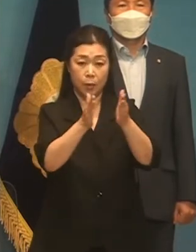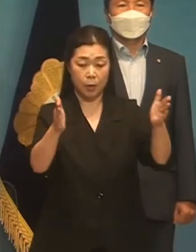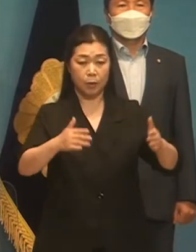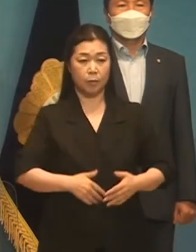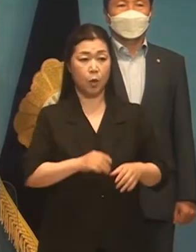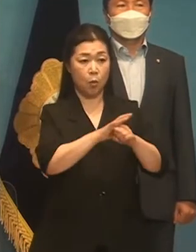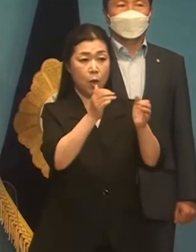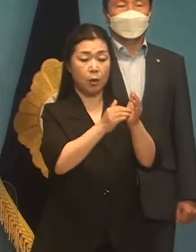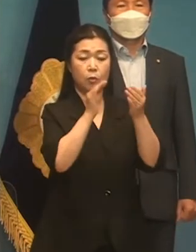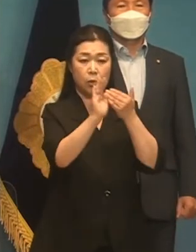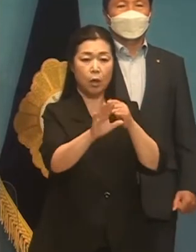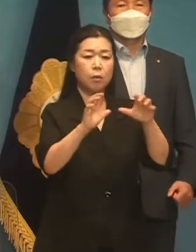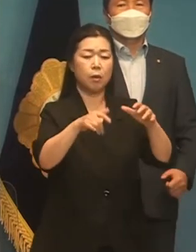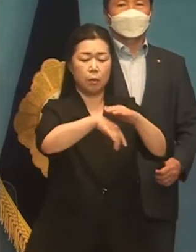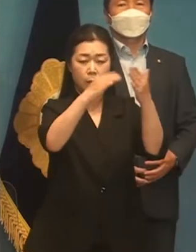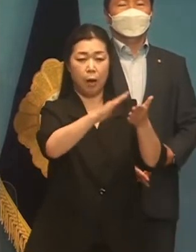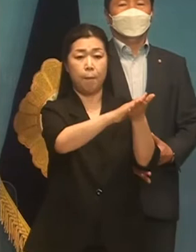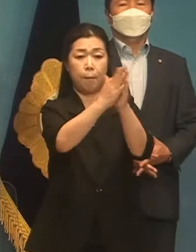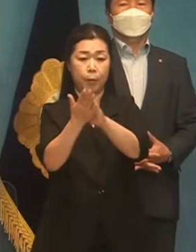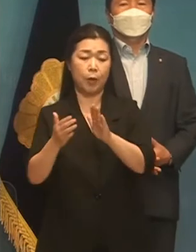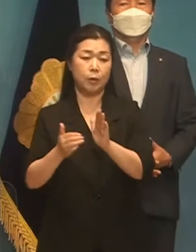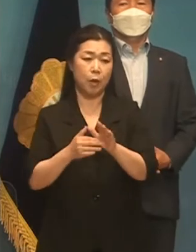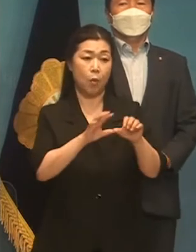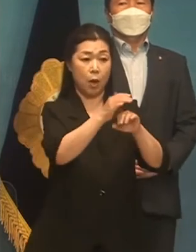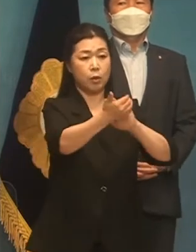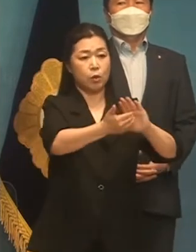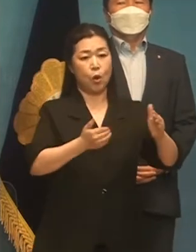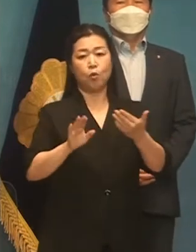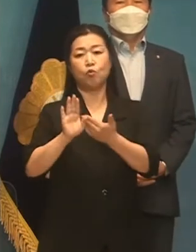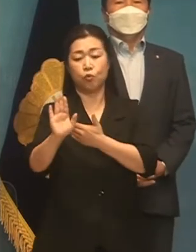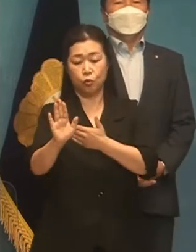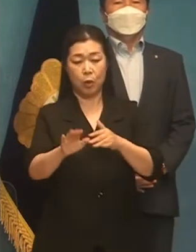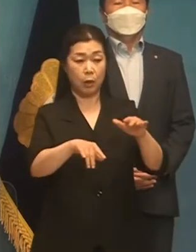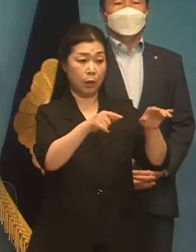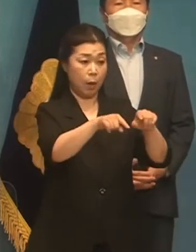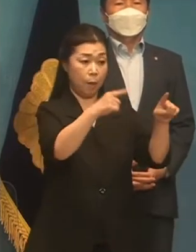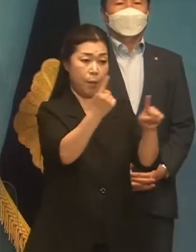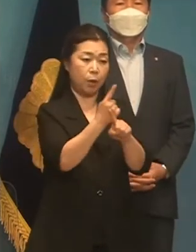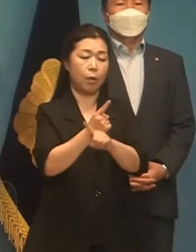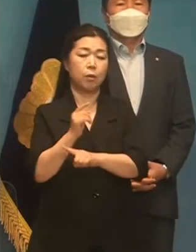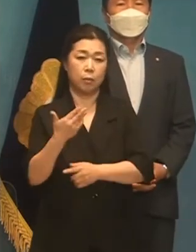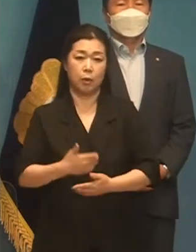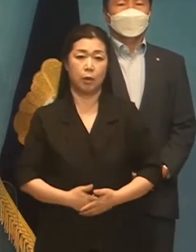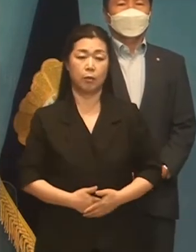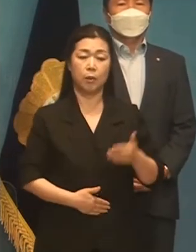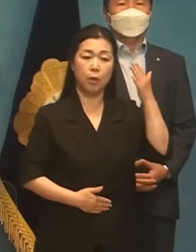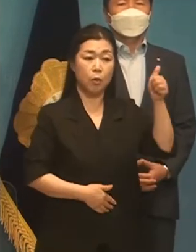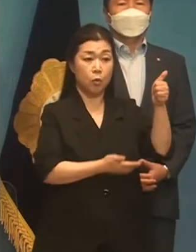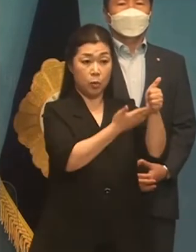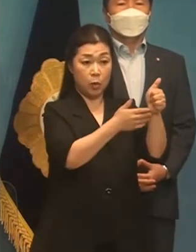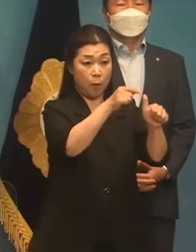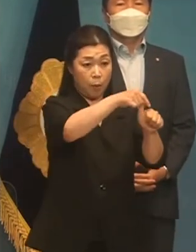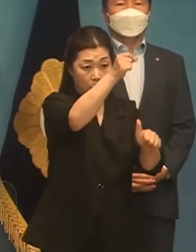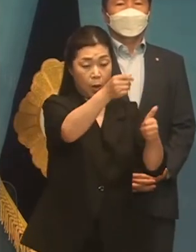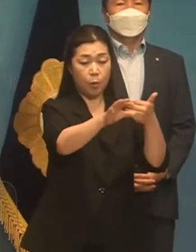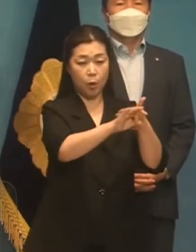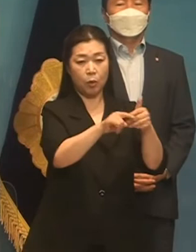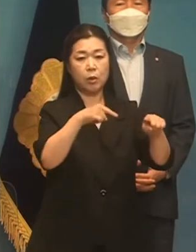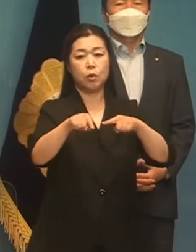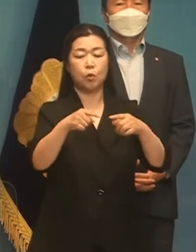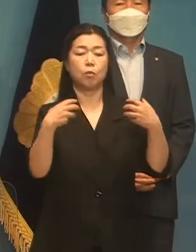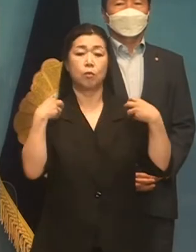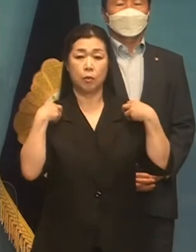코로나 이후 세상은 달라졌습니다. 코로나 이후의 민주당도 달라져야 합니다. 대선으로 선출되면 지도부의